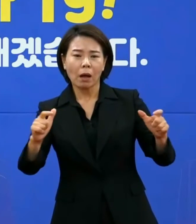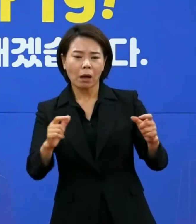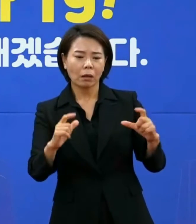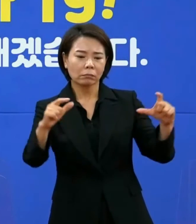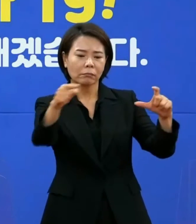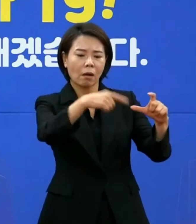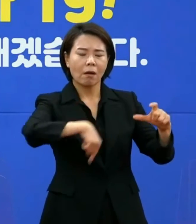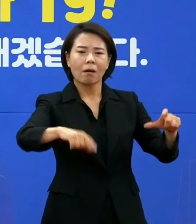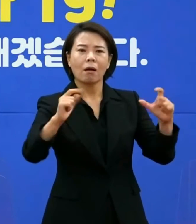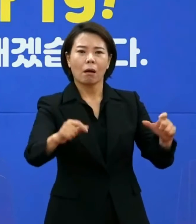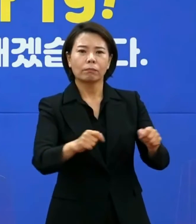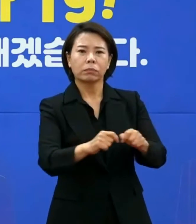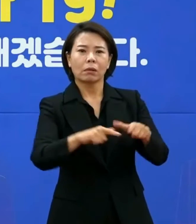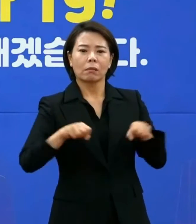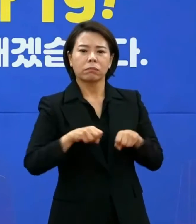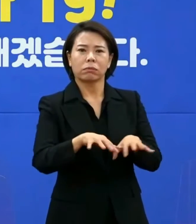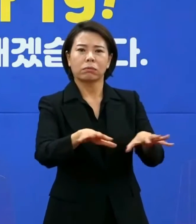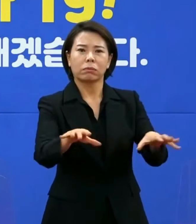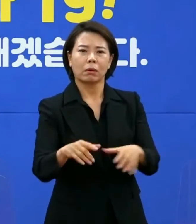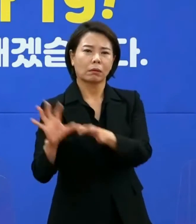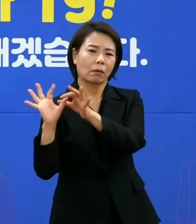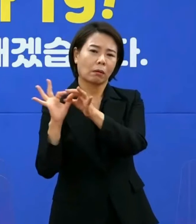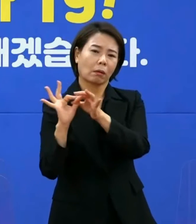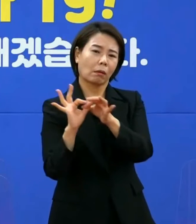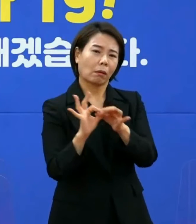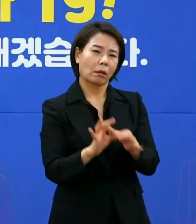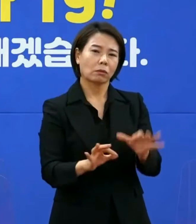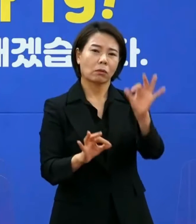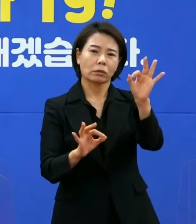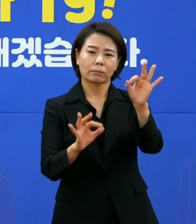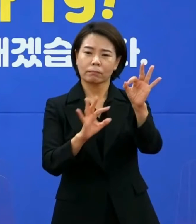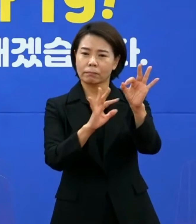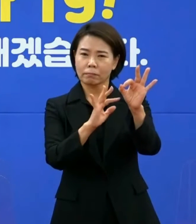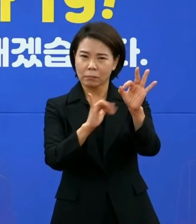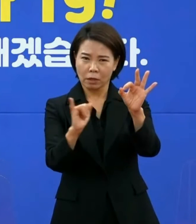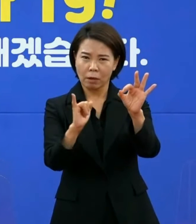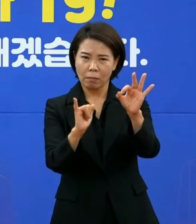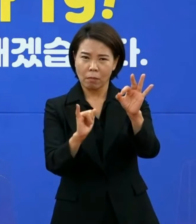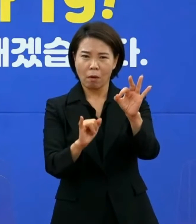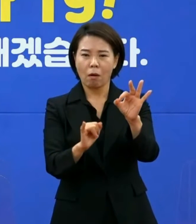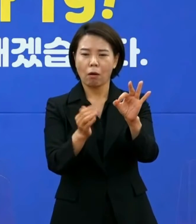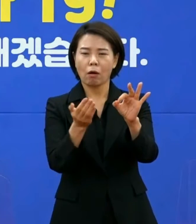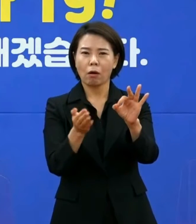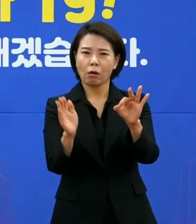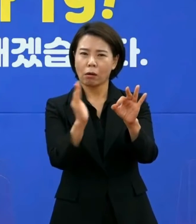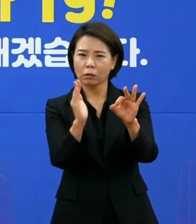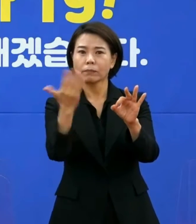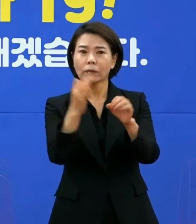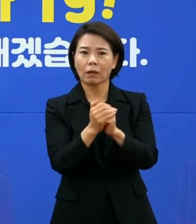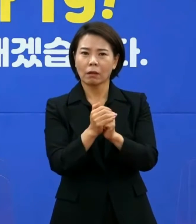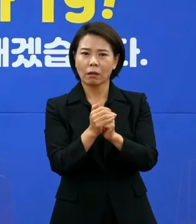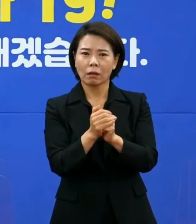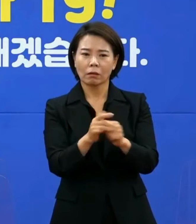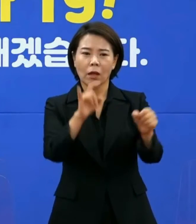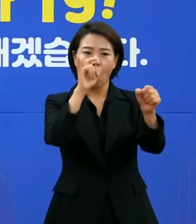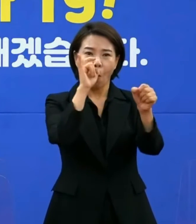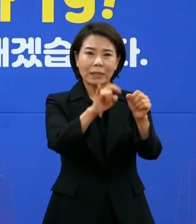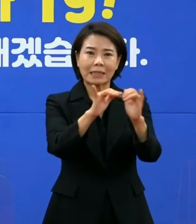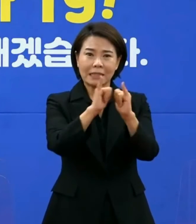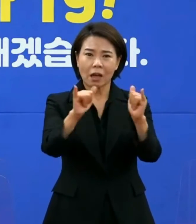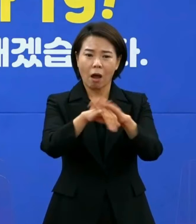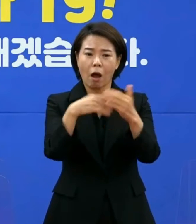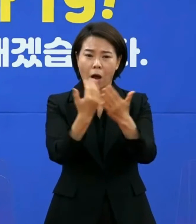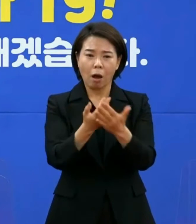감염으로 확산되어 연일 두 자릿수를 기록하고 있습니다. 아직은 확진자 수용 능력이 있지만